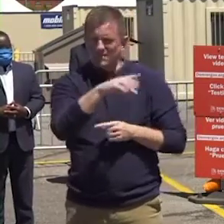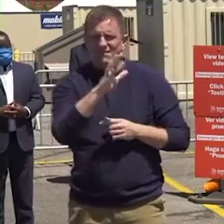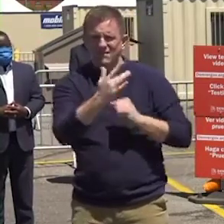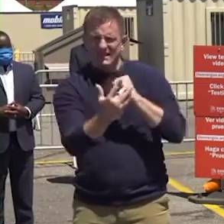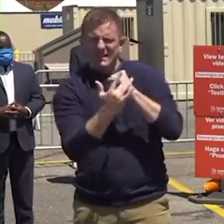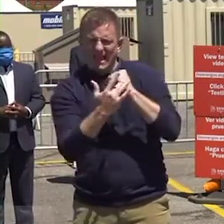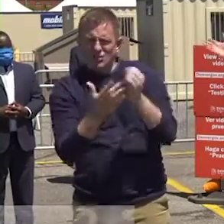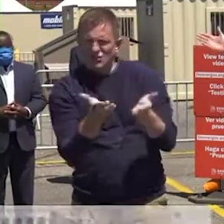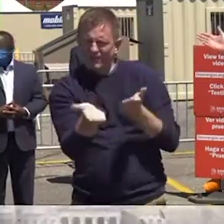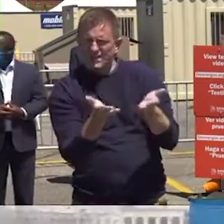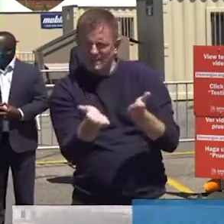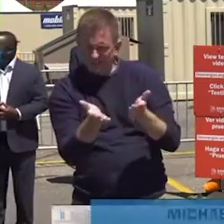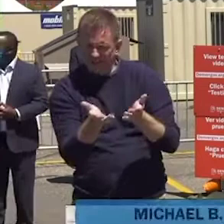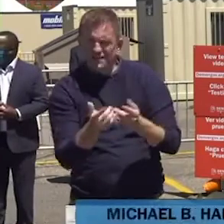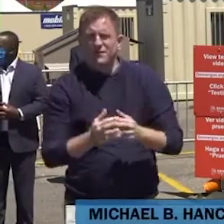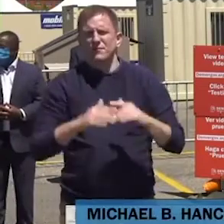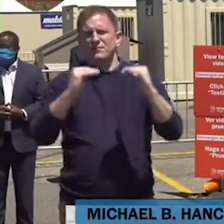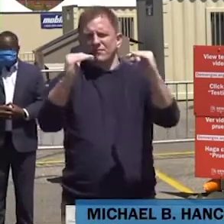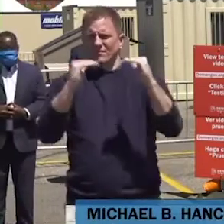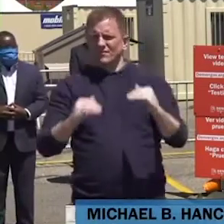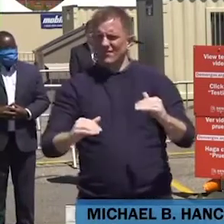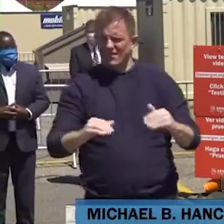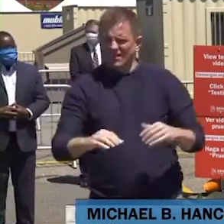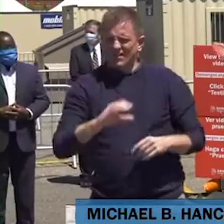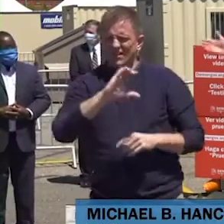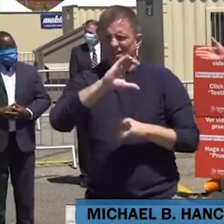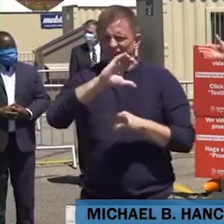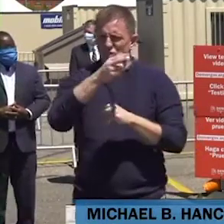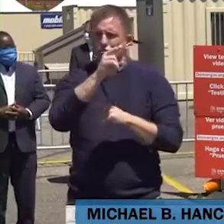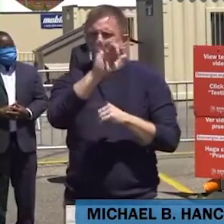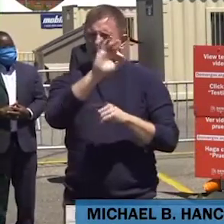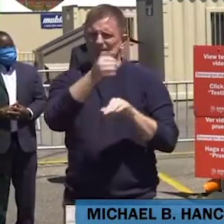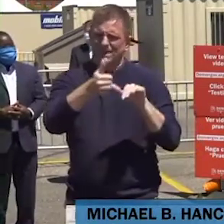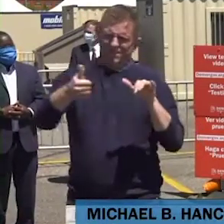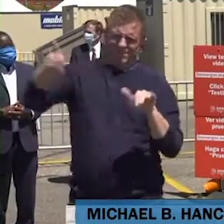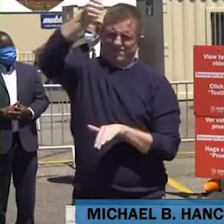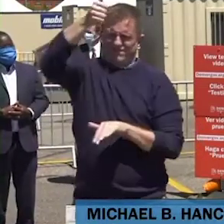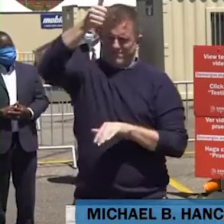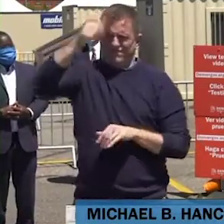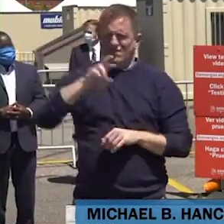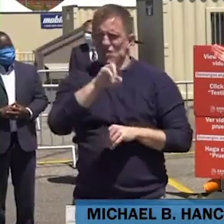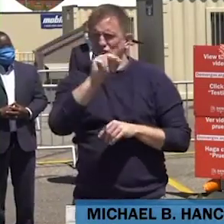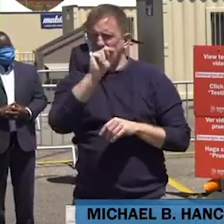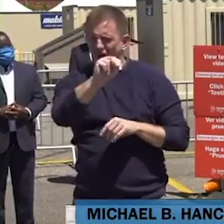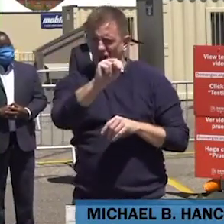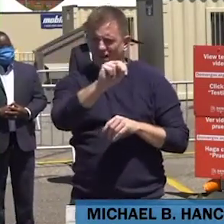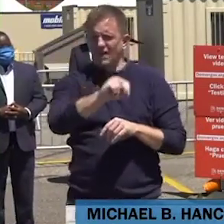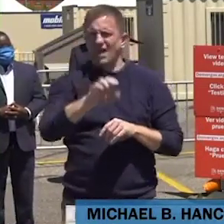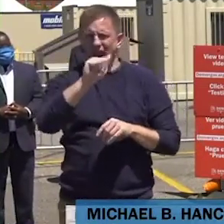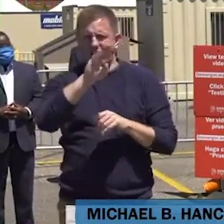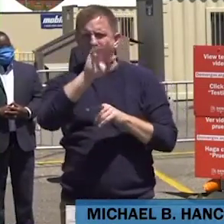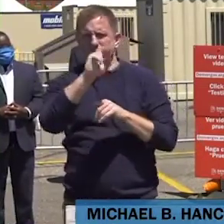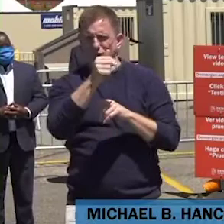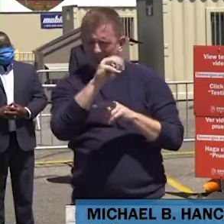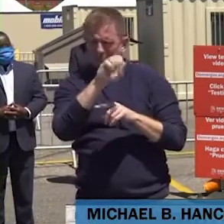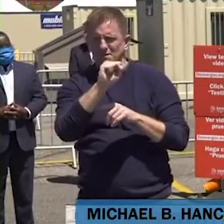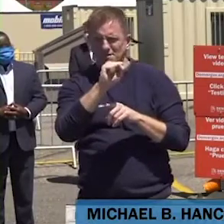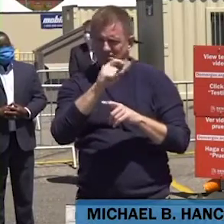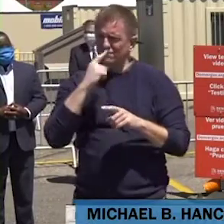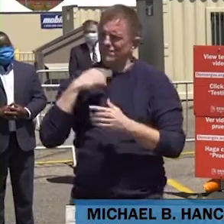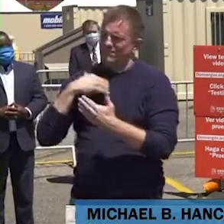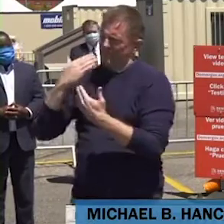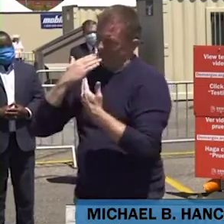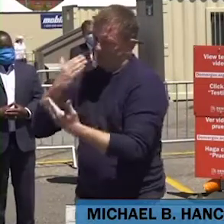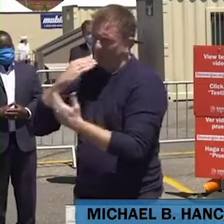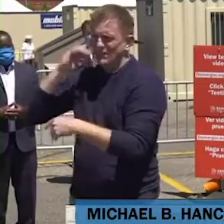Les debemos mucho por todo lo que ustedes hacen, no solamente aquí, pero también nuestros refugios para personas sin hogar. Muchísimas gracias. Y por